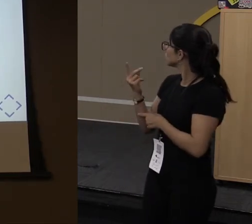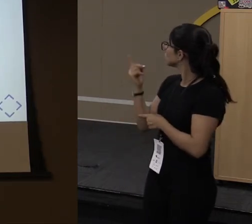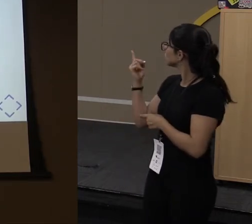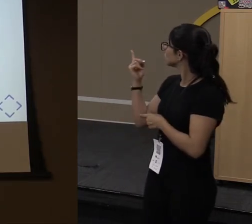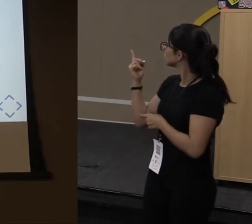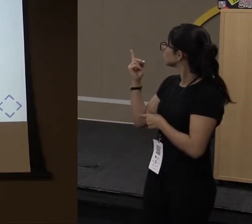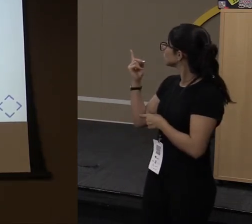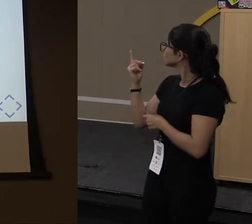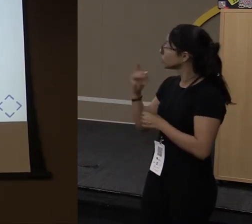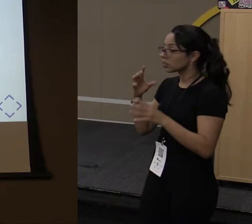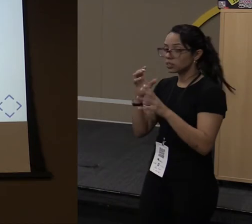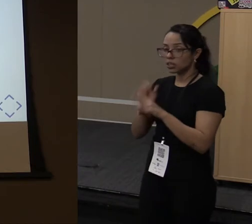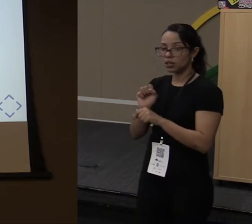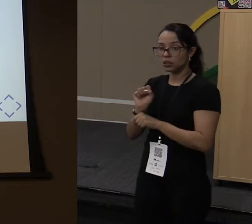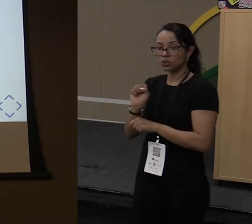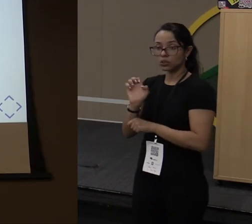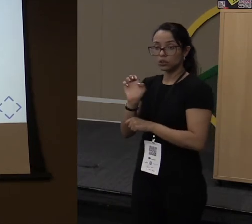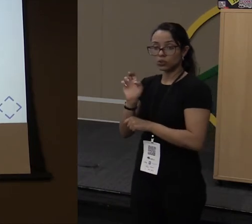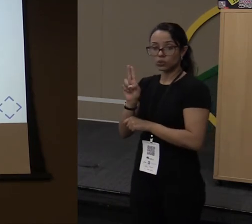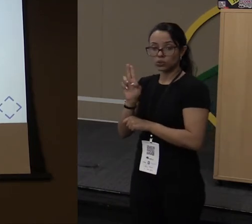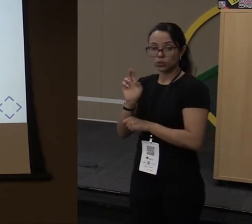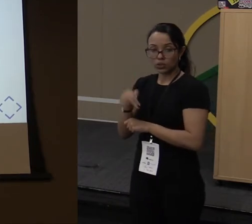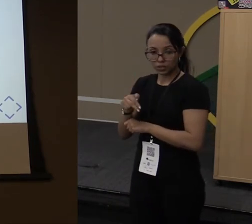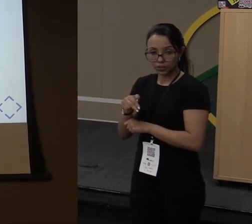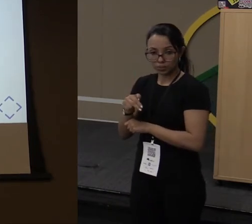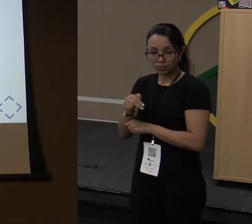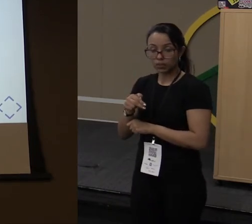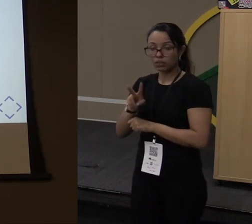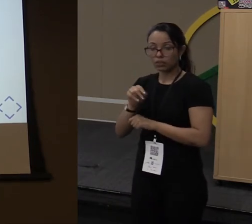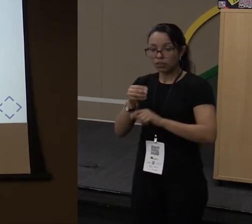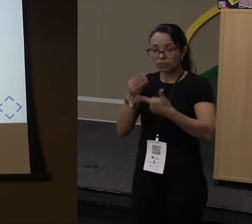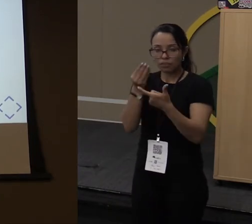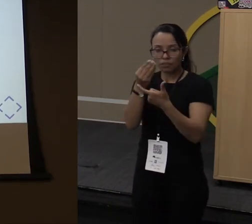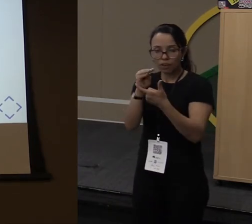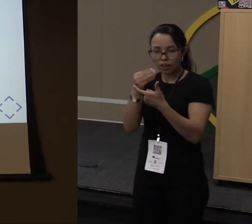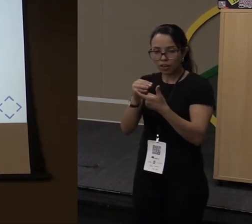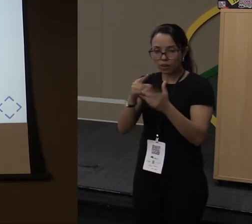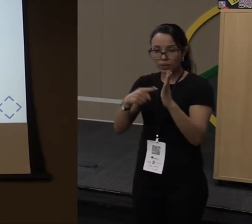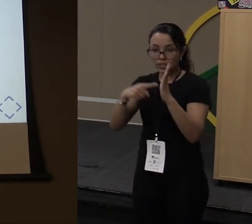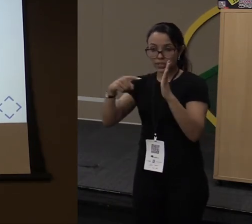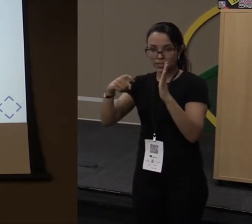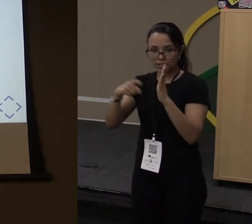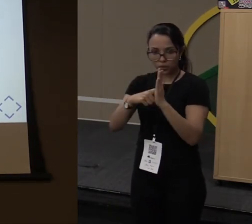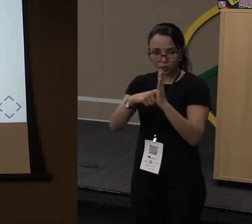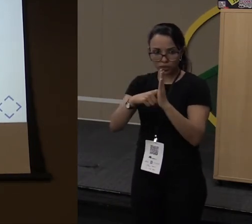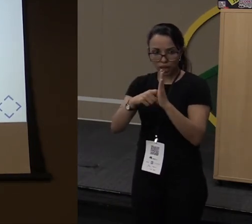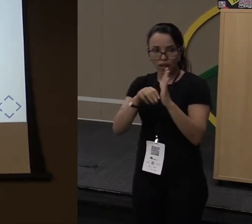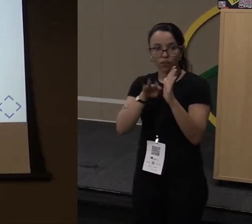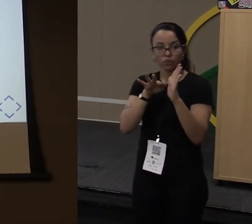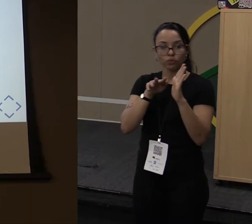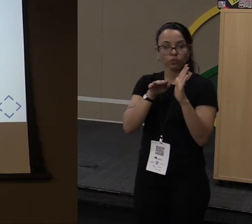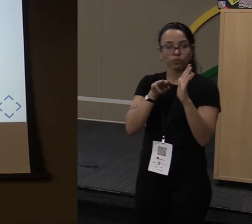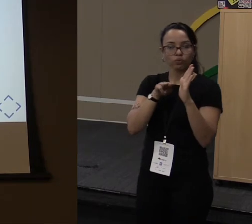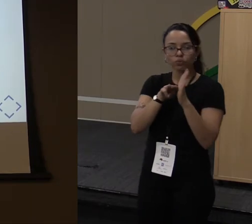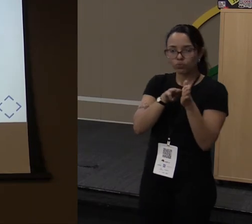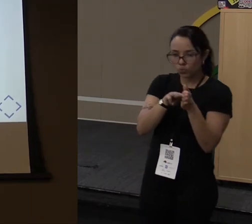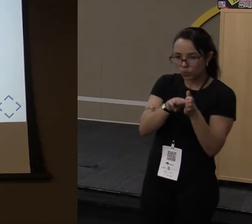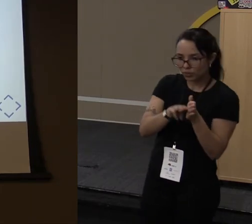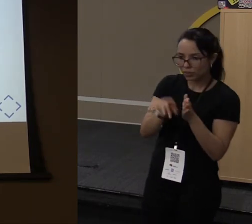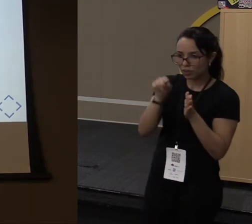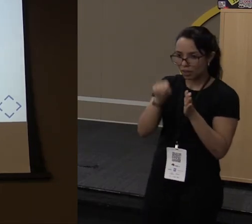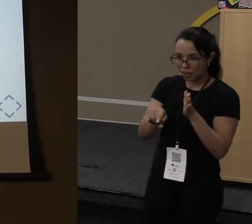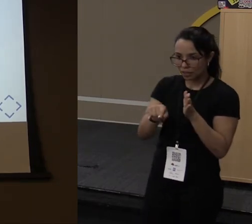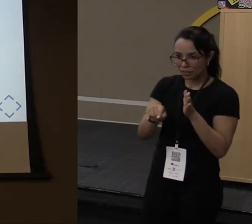E eu vou usar essa função agora, essa variável, para executar essa função em si. Então, eu só vou executar essa função se for